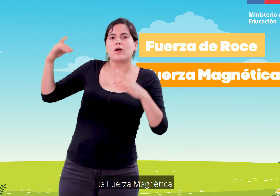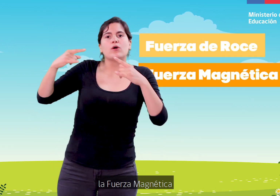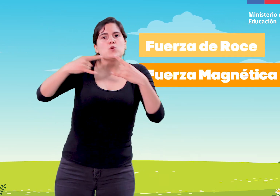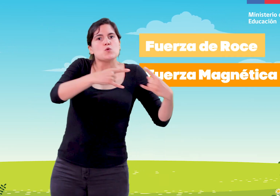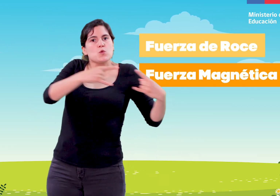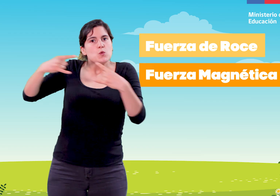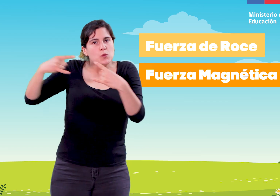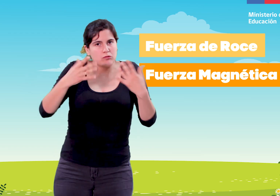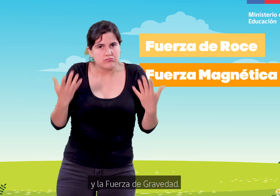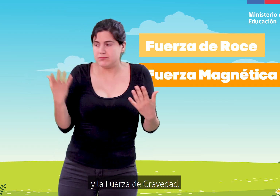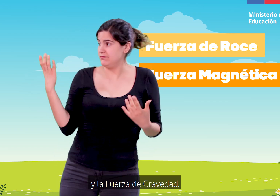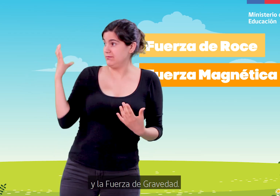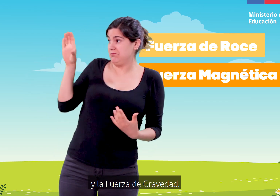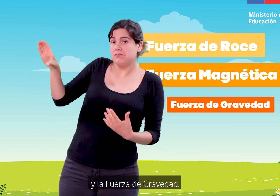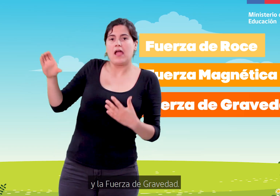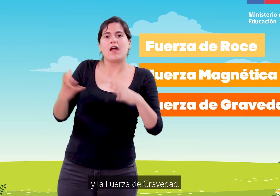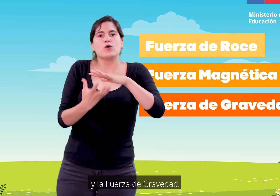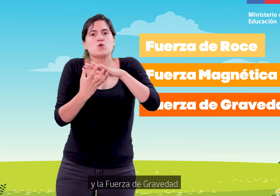y la fuerza de gravedad.